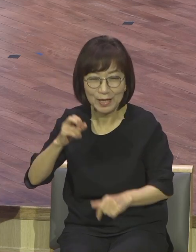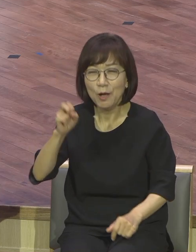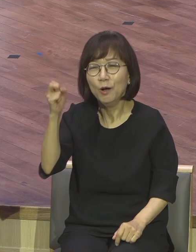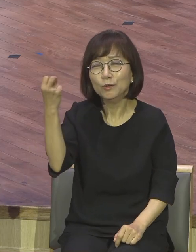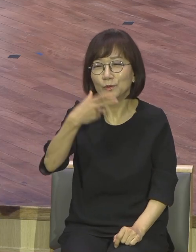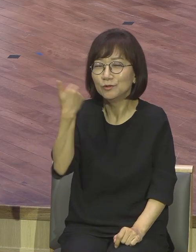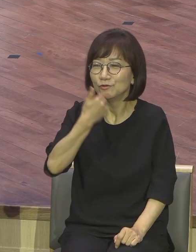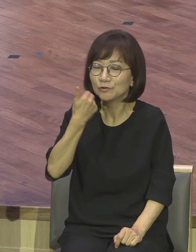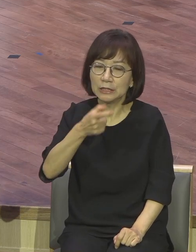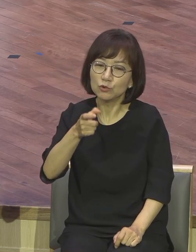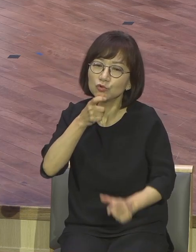그냥